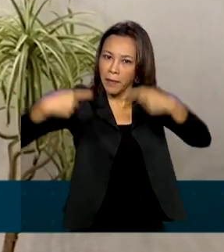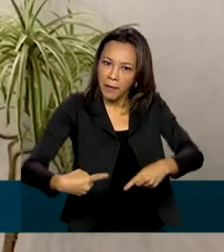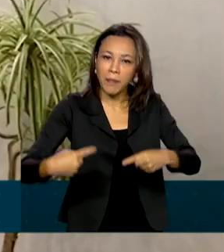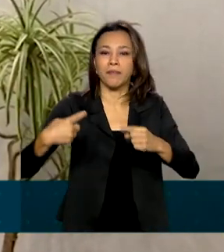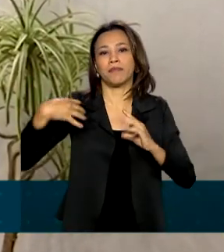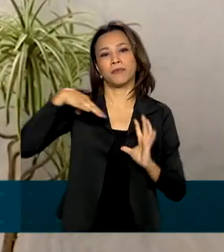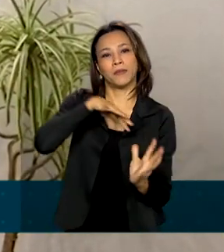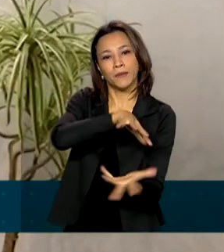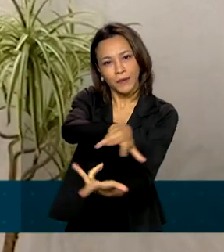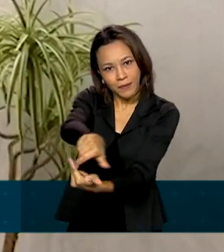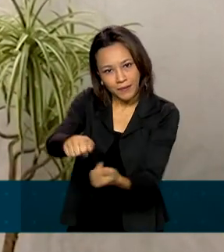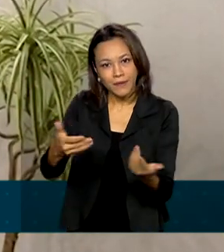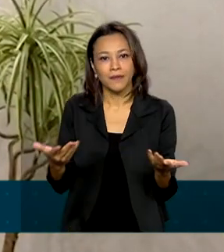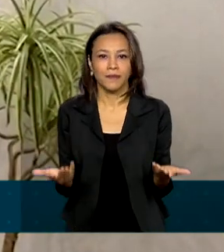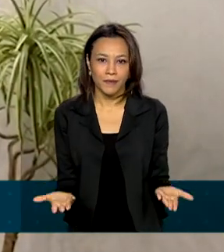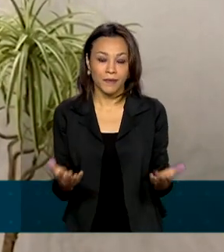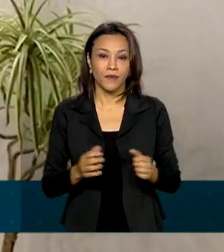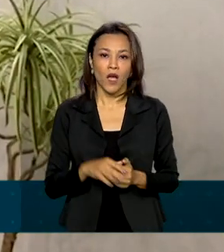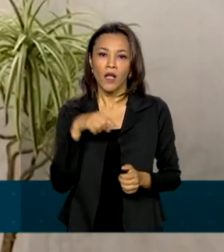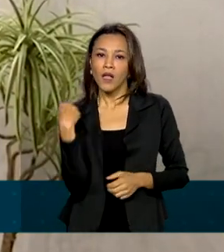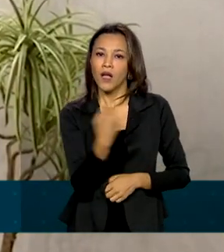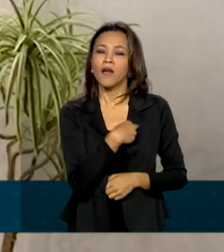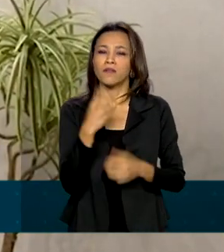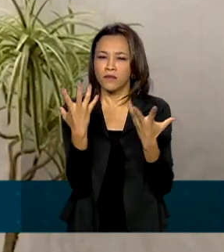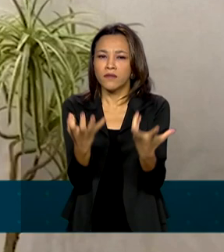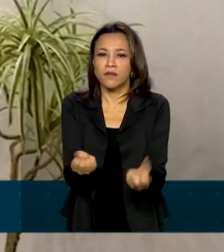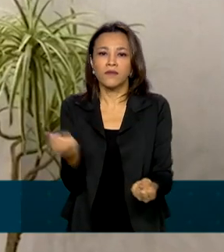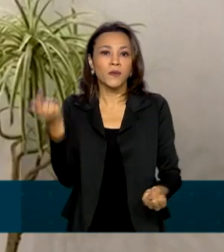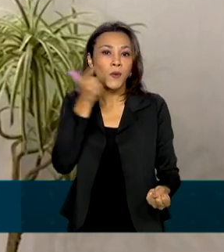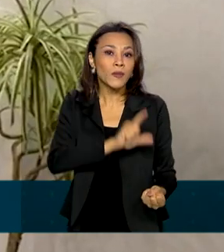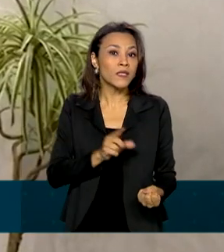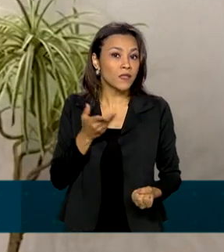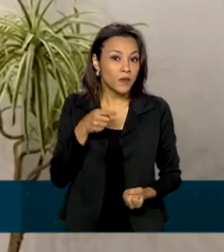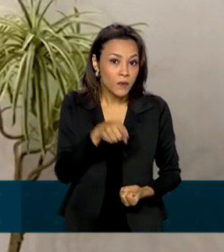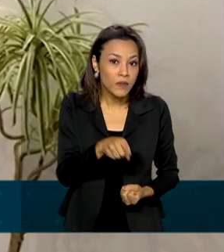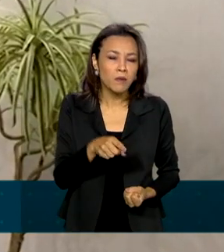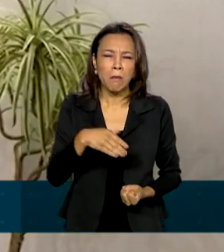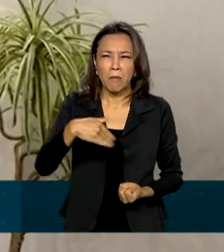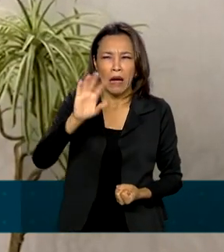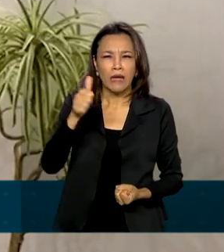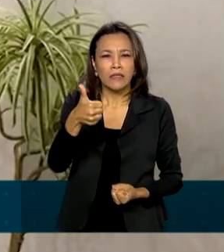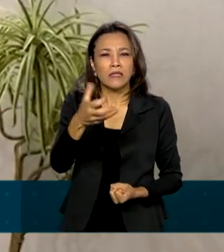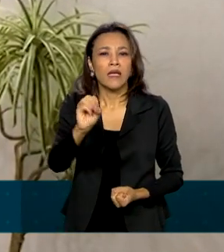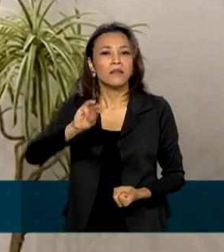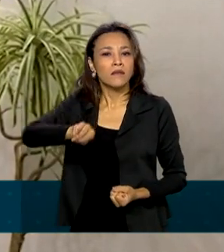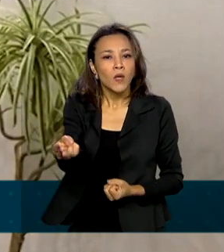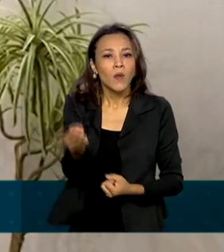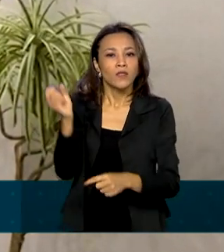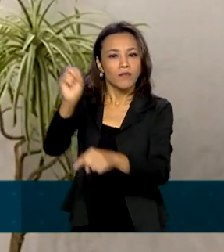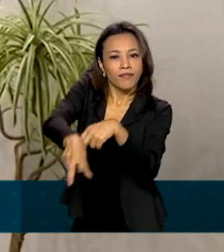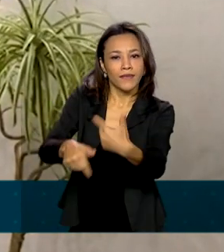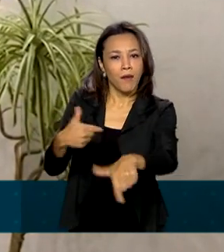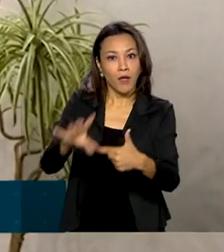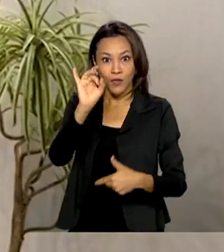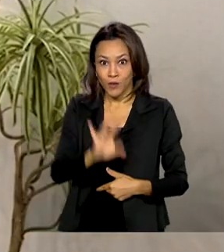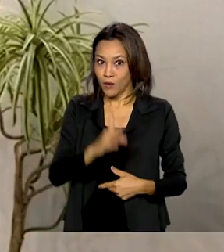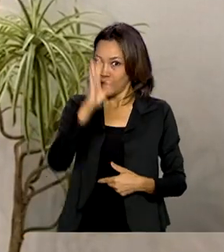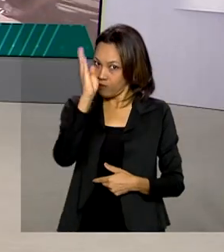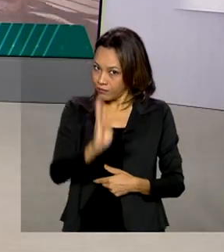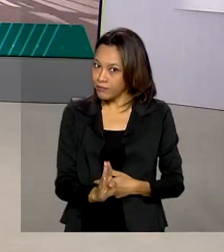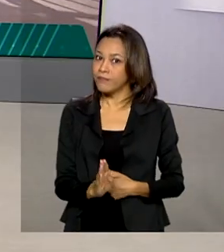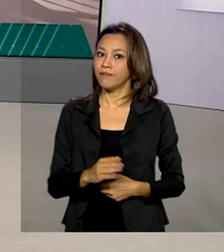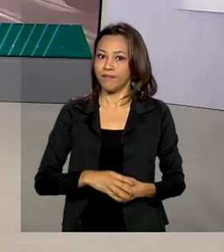global de internet das coisas. Nós conseguiremos com isso gerar mais de 10 milhões de empregos só no nosso país.